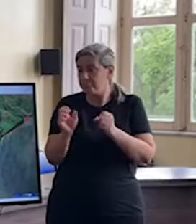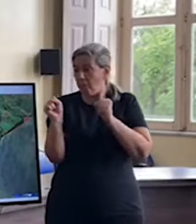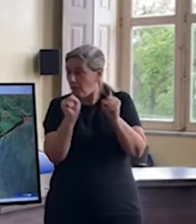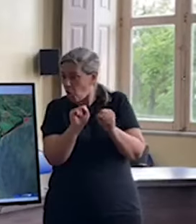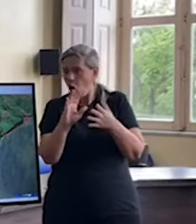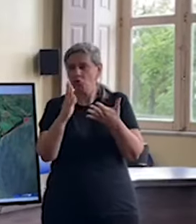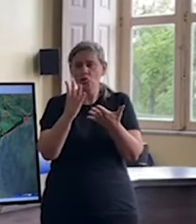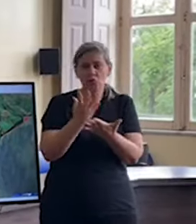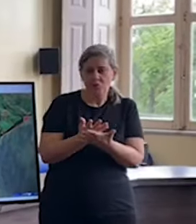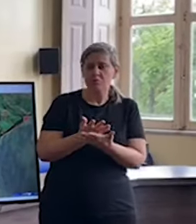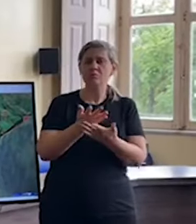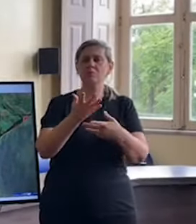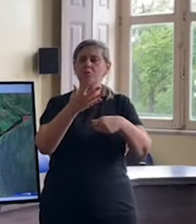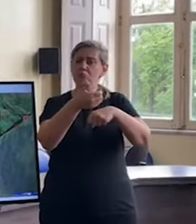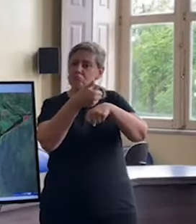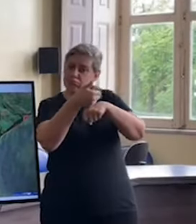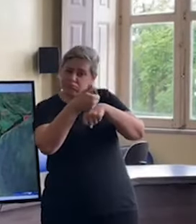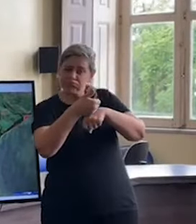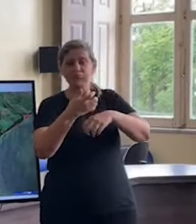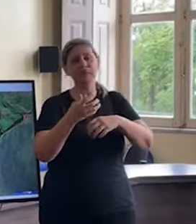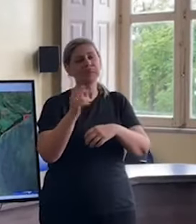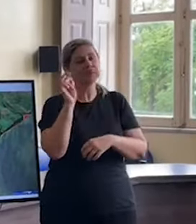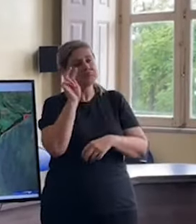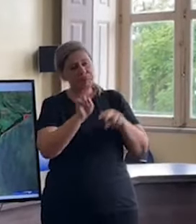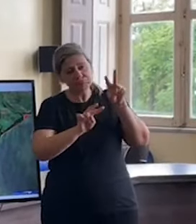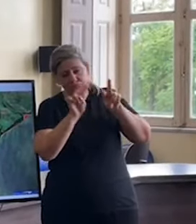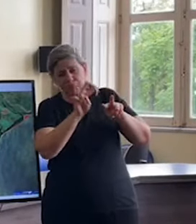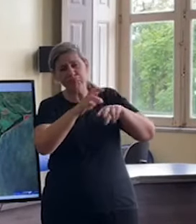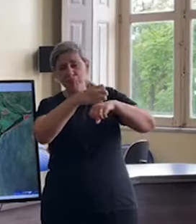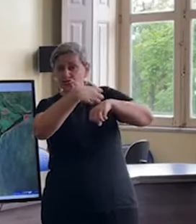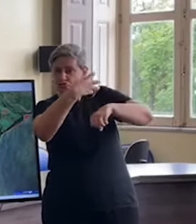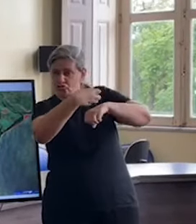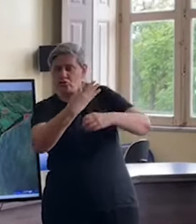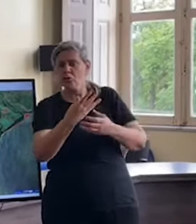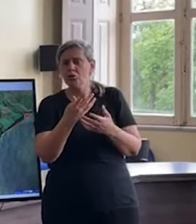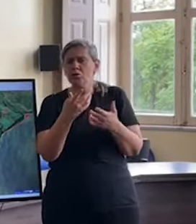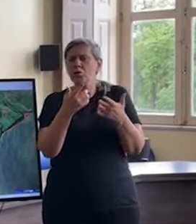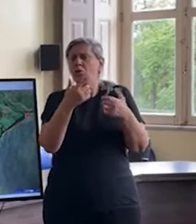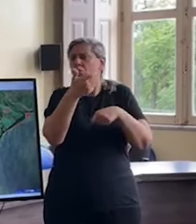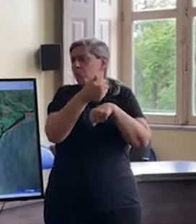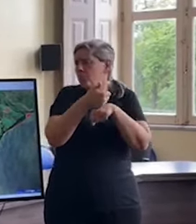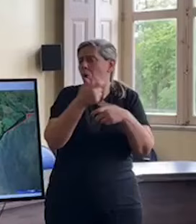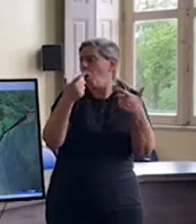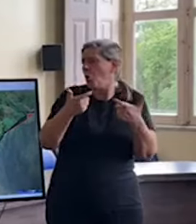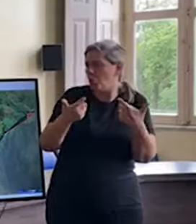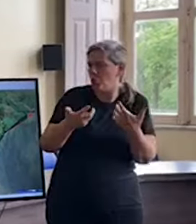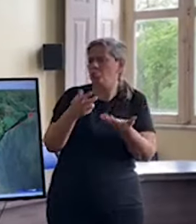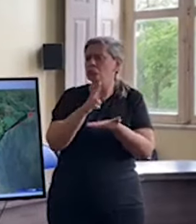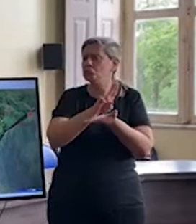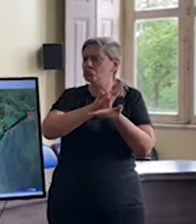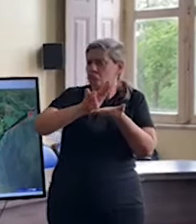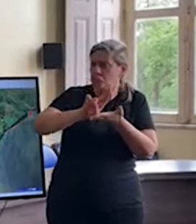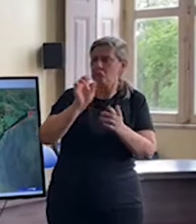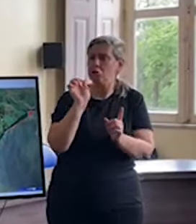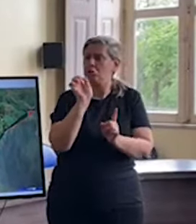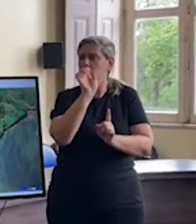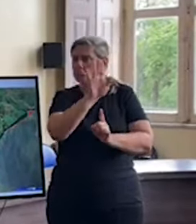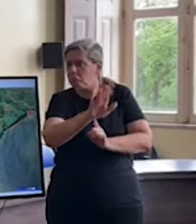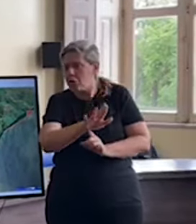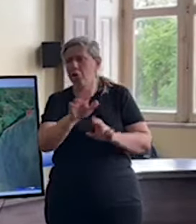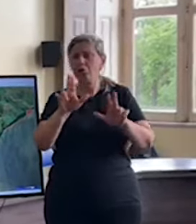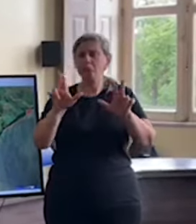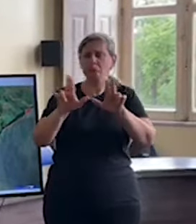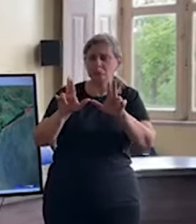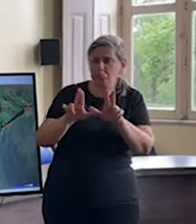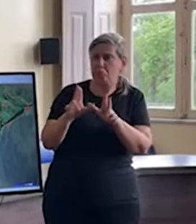ouvindo os especialistas da nossa Universidade Federal de Pelotas, da FURG, da URGS, todos trabalhando em conjunto,